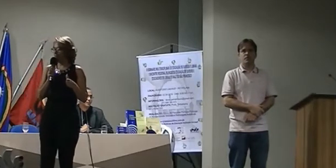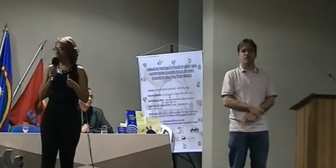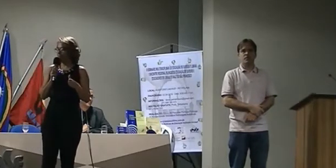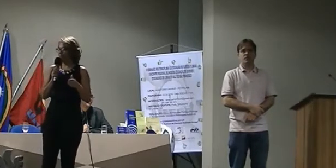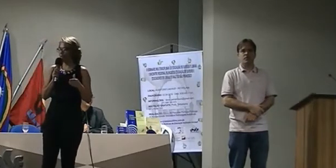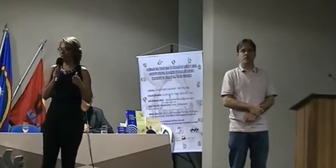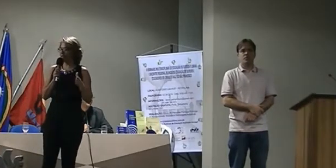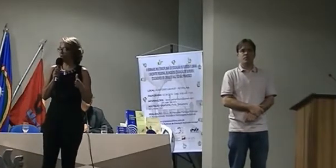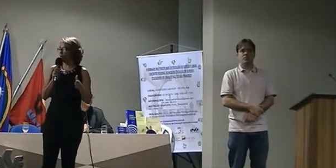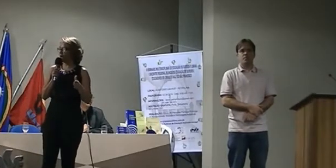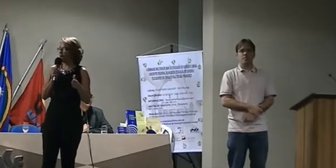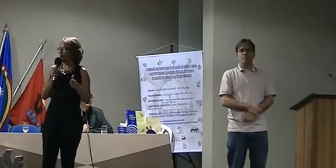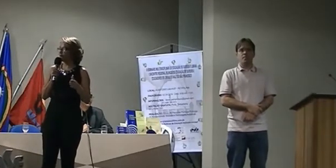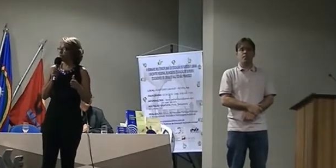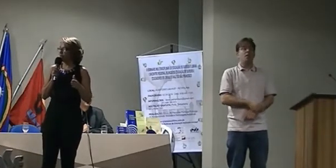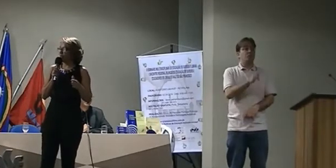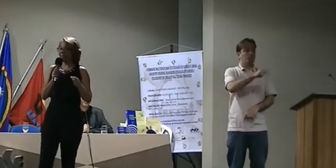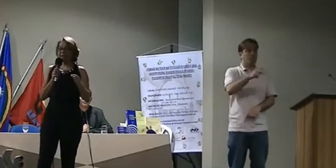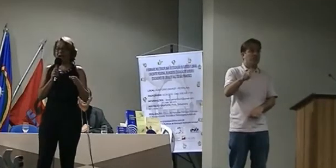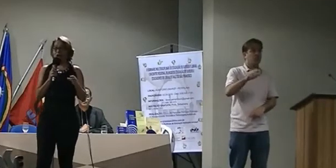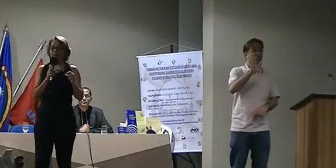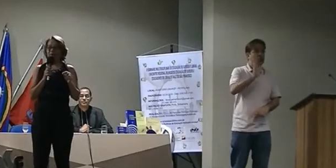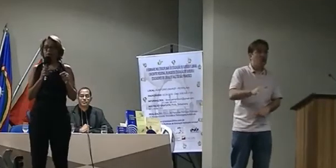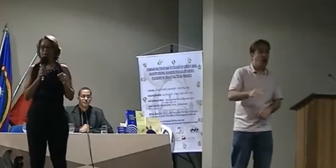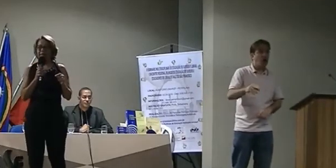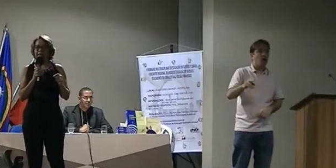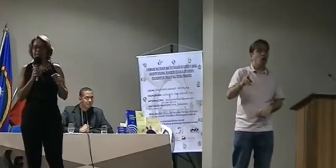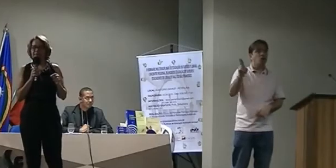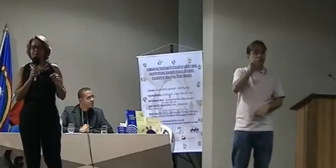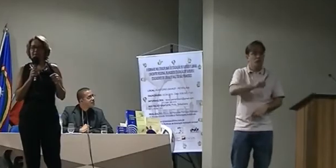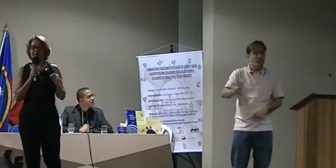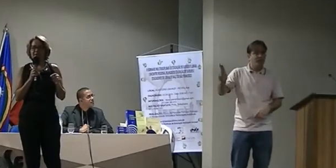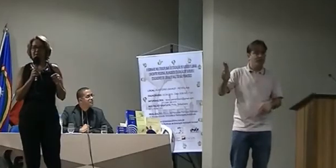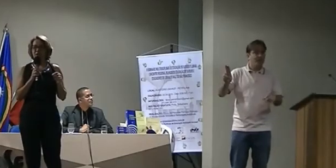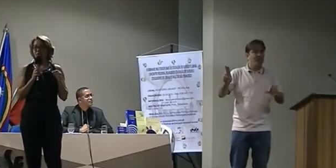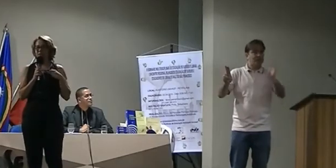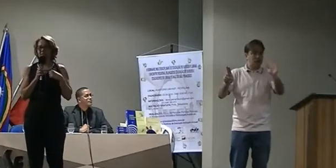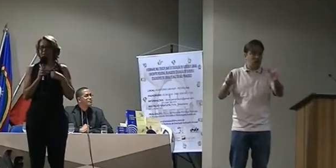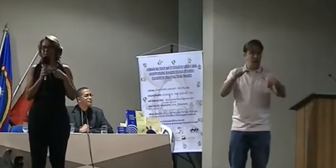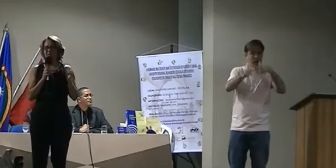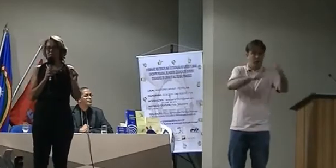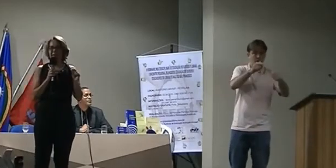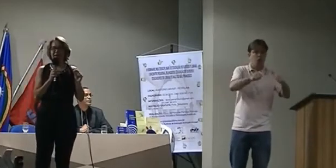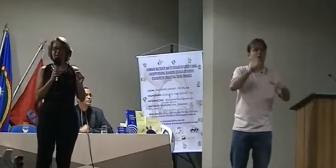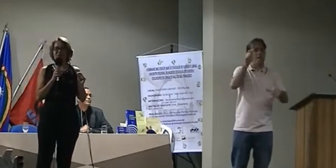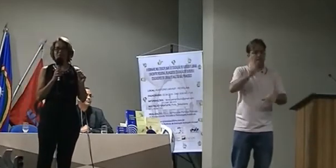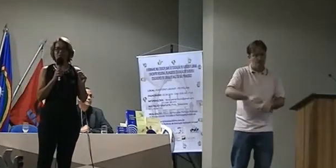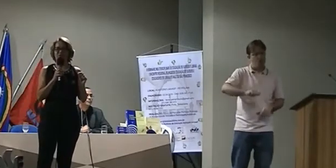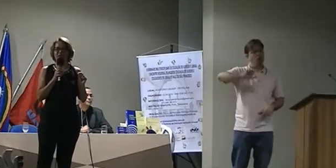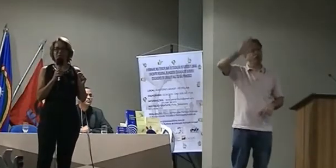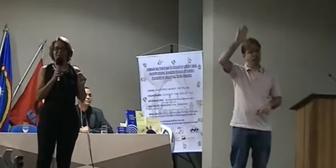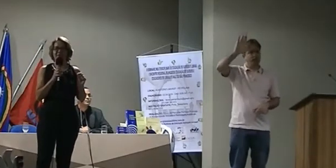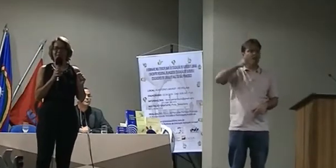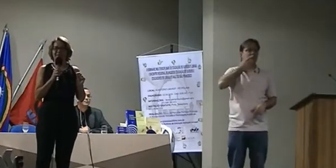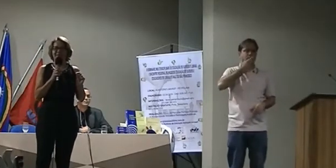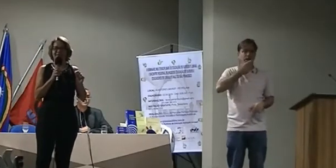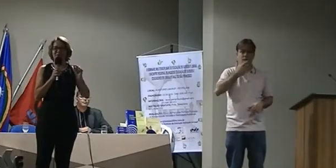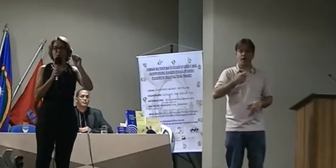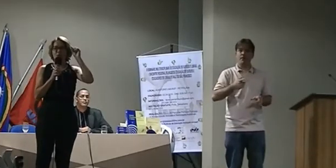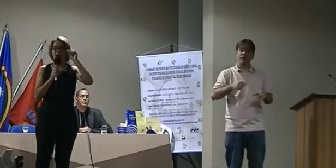podem se colocar. Mas a carga horária é muito pequena. Eu me sinto desesperada quando eu chego. Eu tenho uma